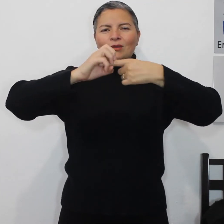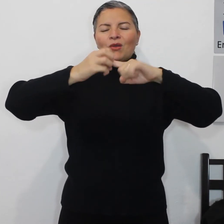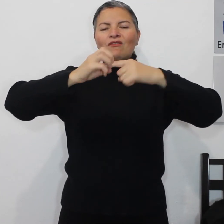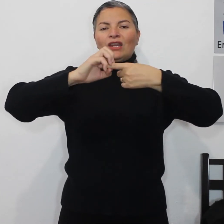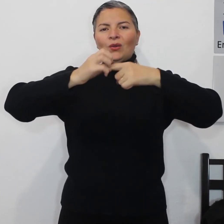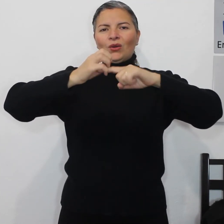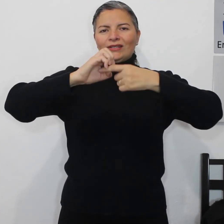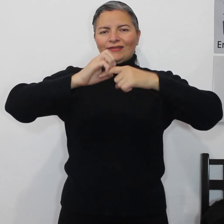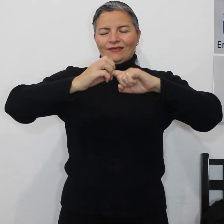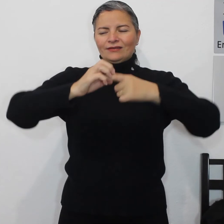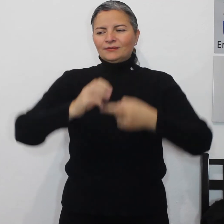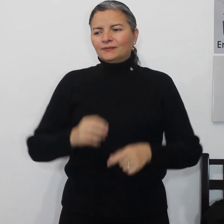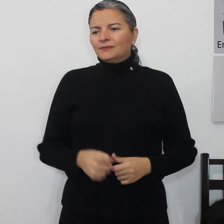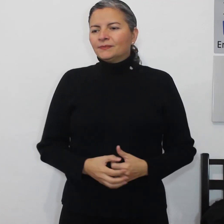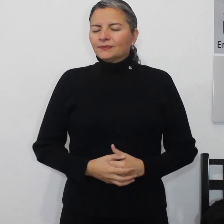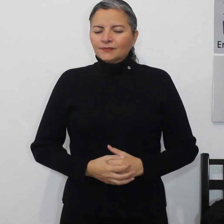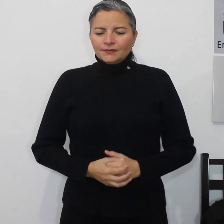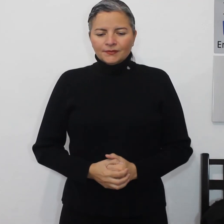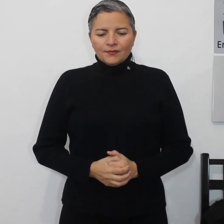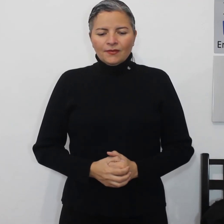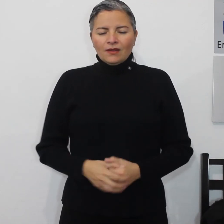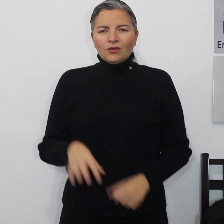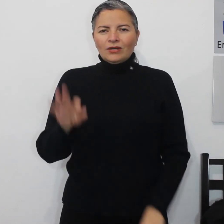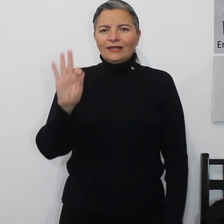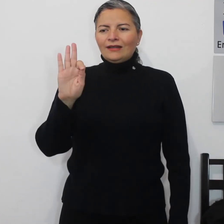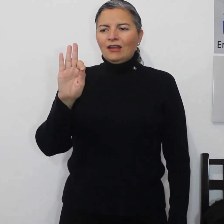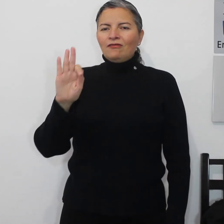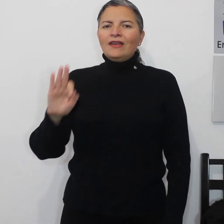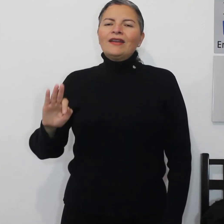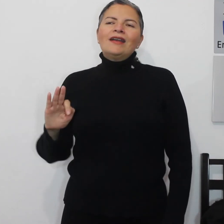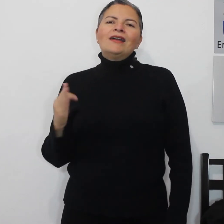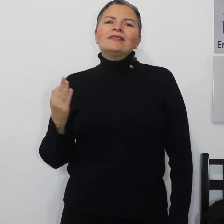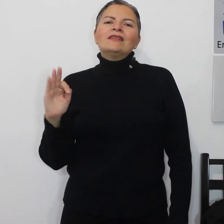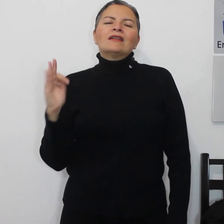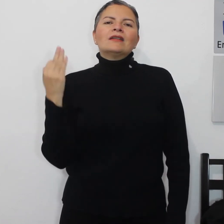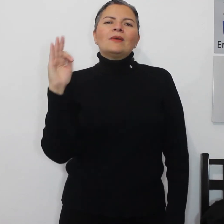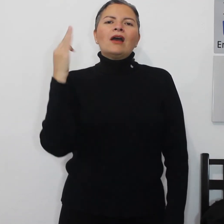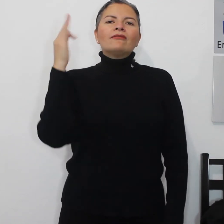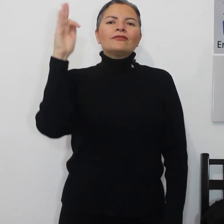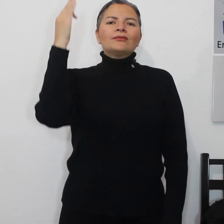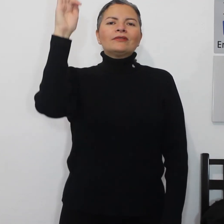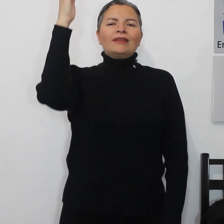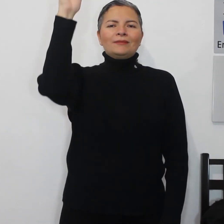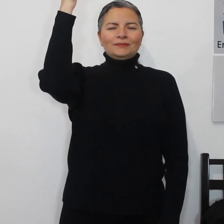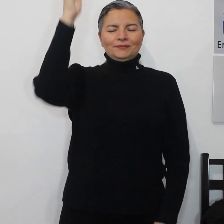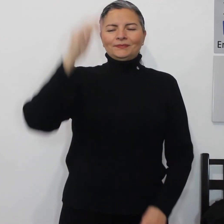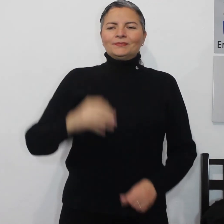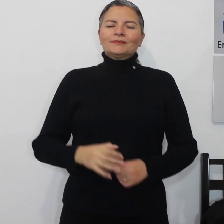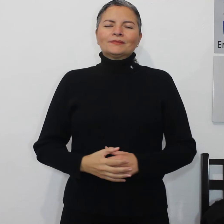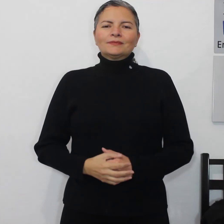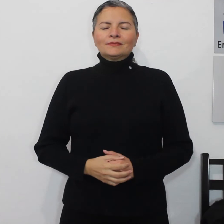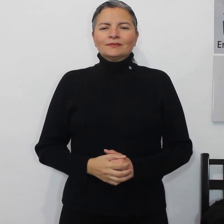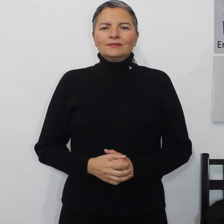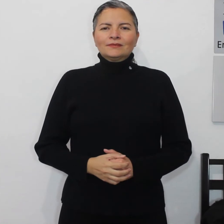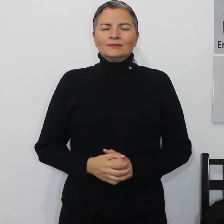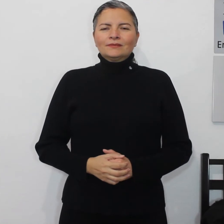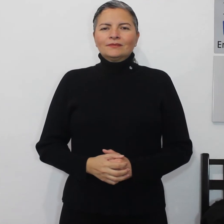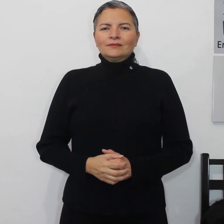frijoles fruta con la letra F hacia arriba fruta fruta lechuga